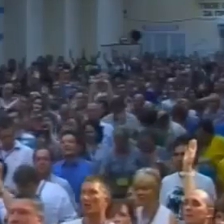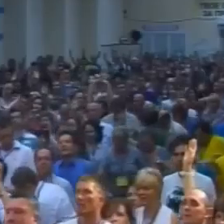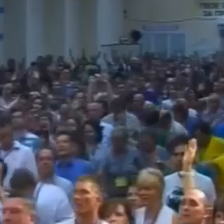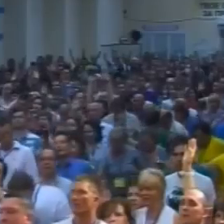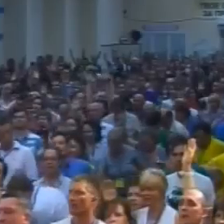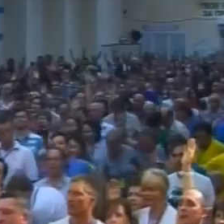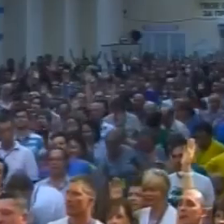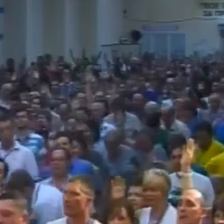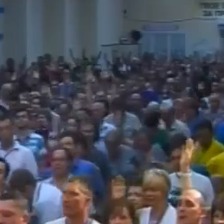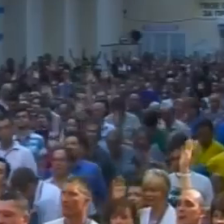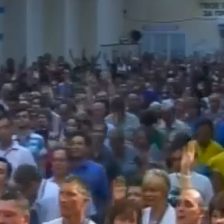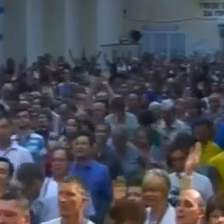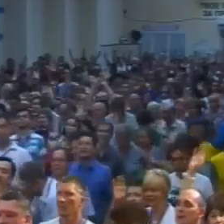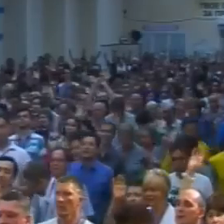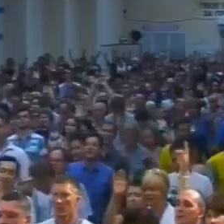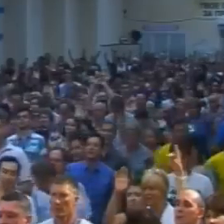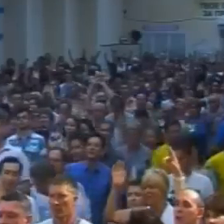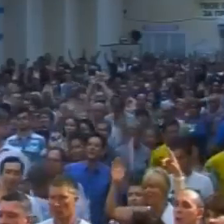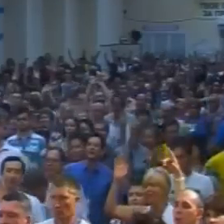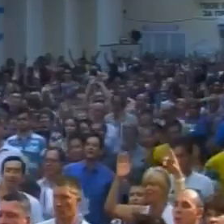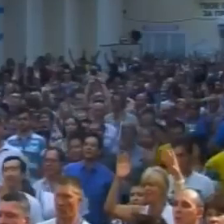čo Biblia hovorí, že som.